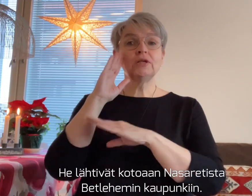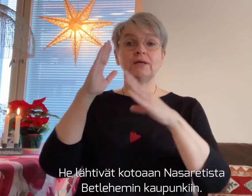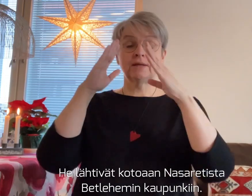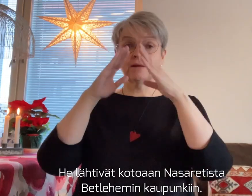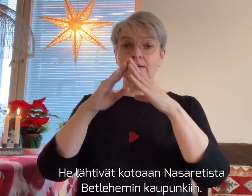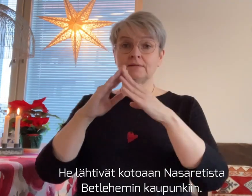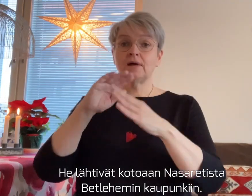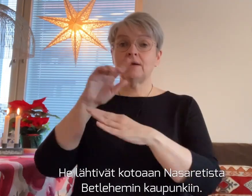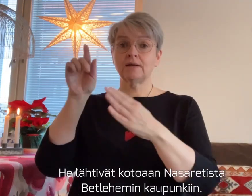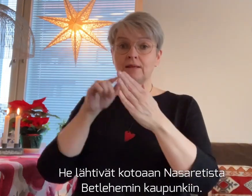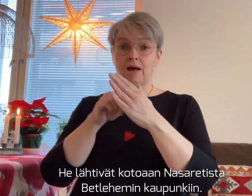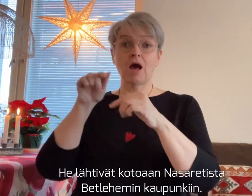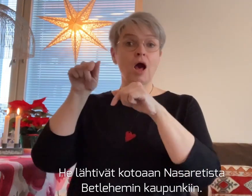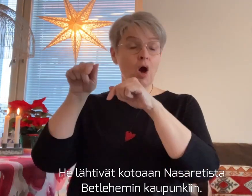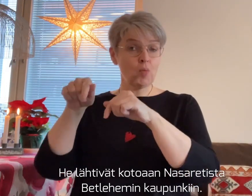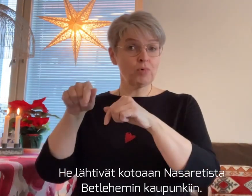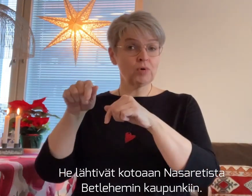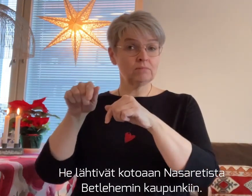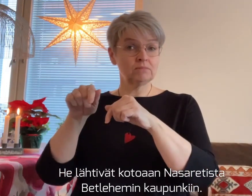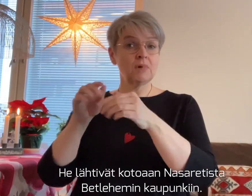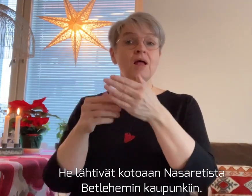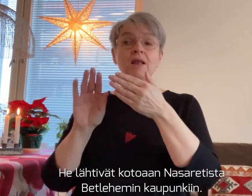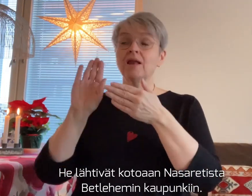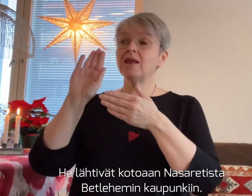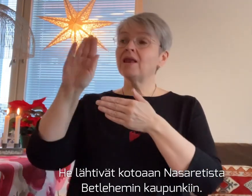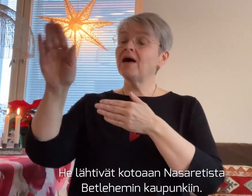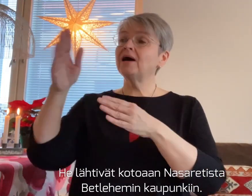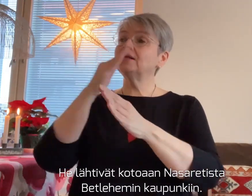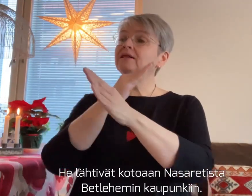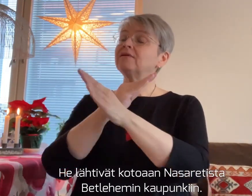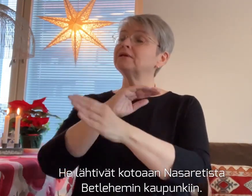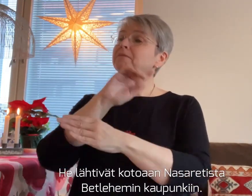lähtivät kotoaan Nazaretista Bethlehemin kaupunkiin.